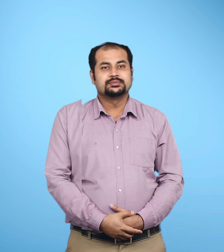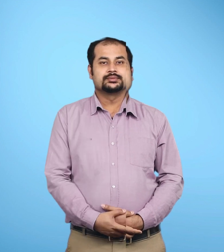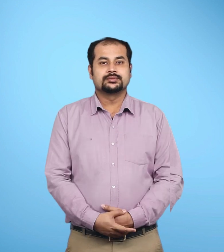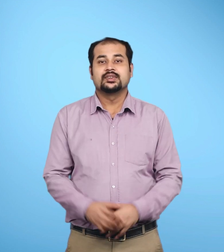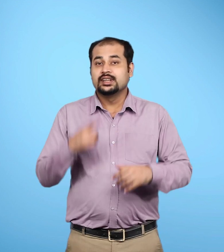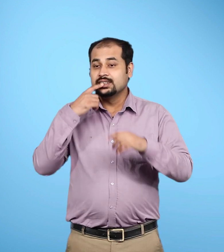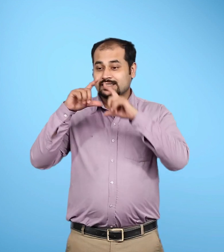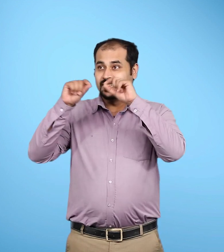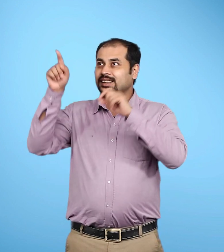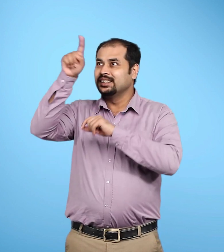चंद्रमा